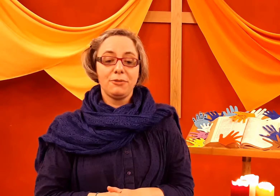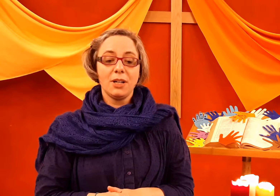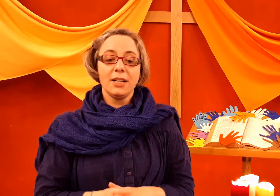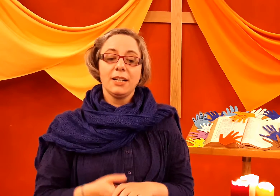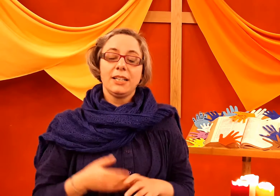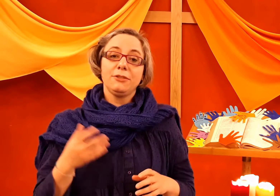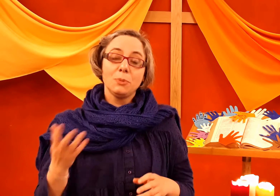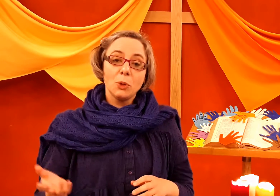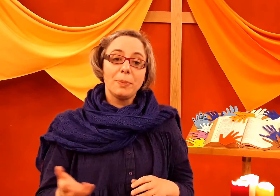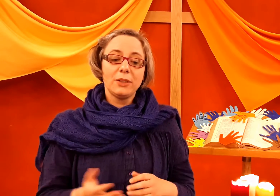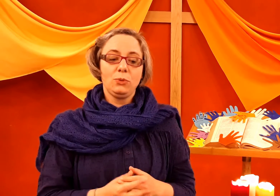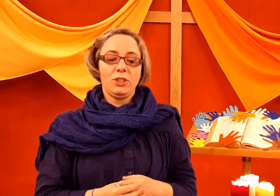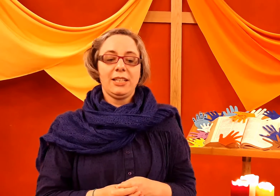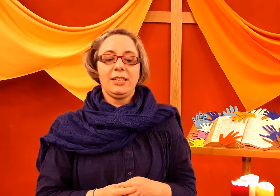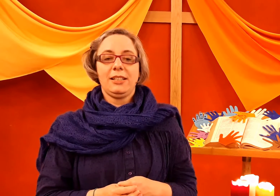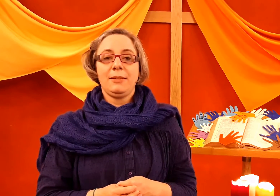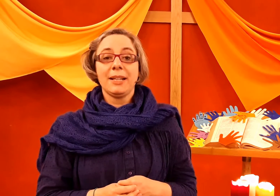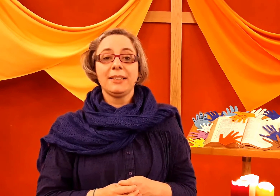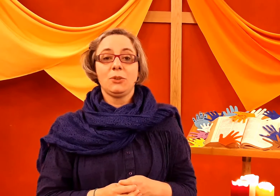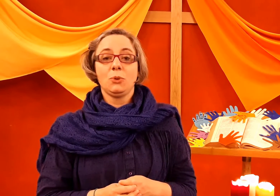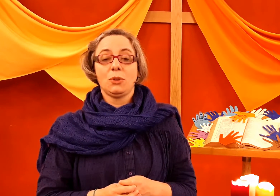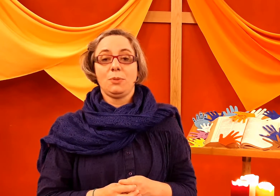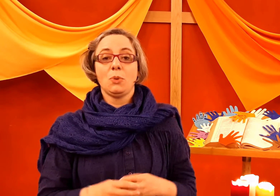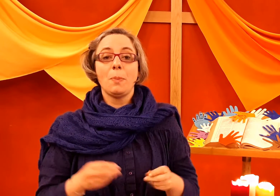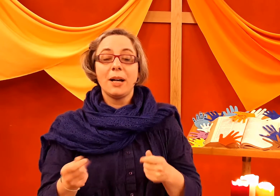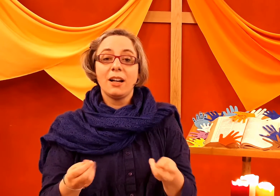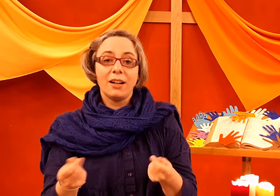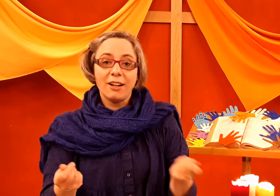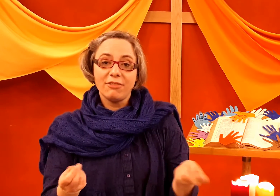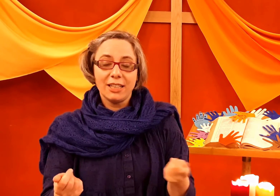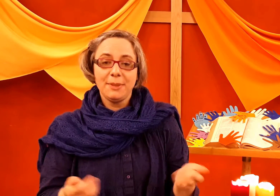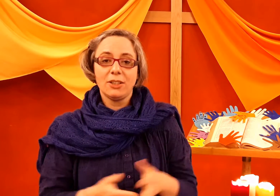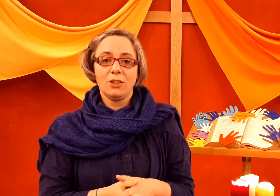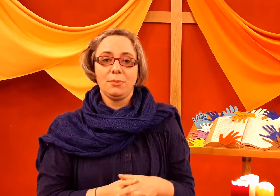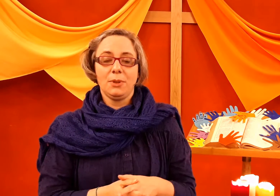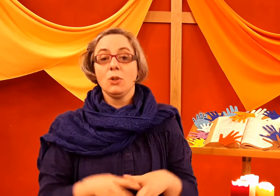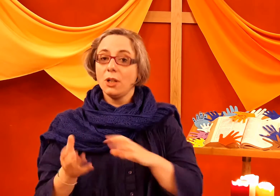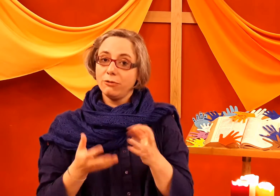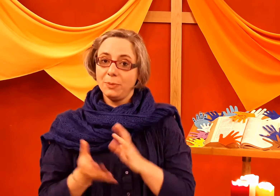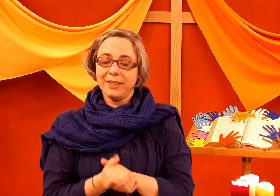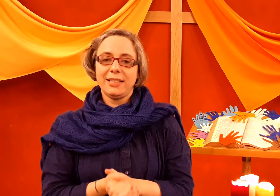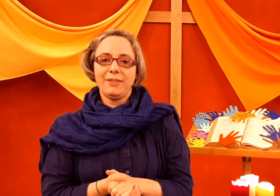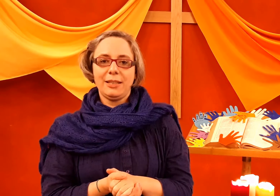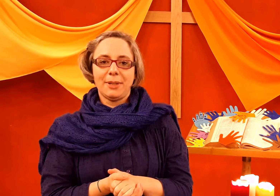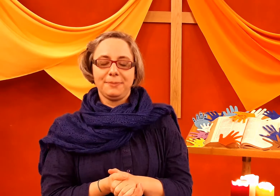parfois, il vaut mieux pas toucher les mains des autres pour pas avoir les microbes, ou alors il faut bien se laver les mains.